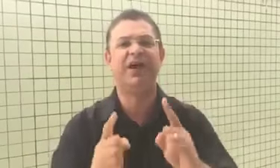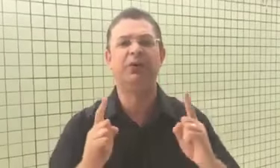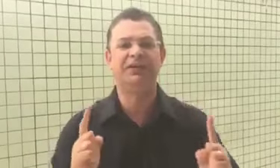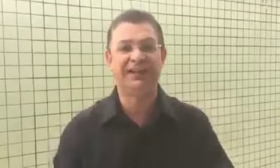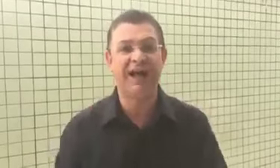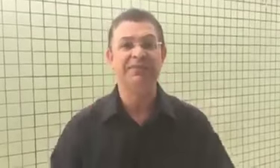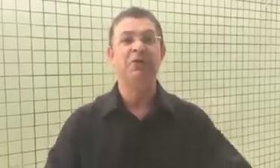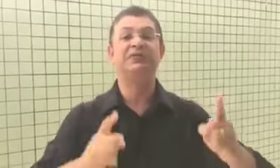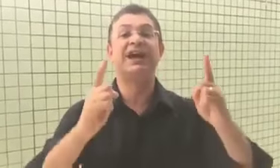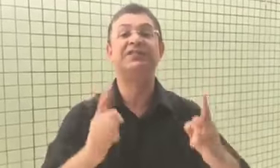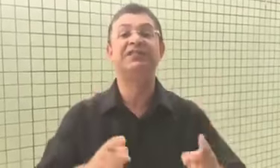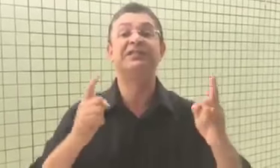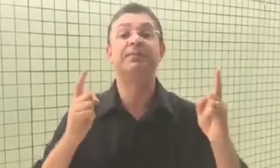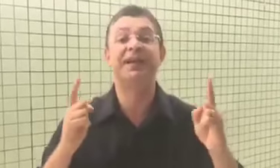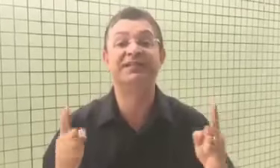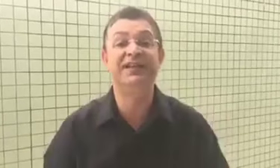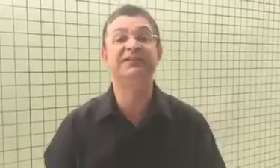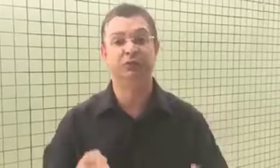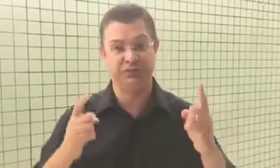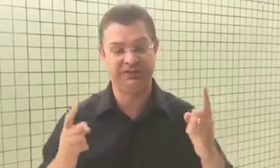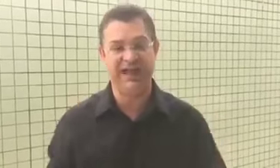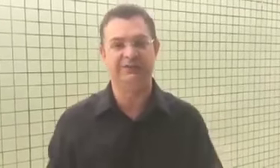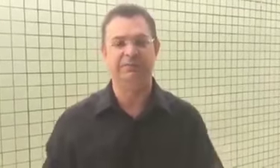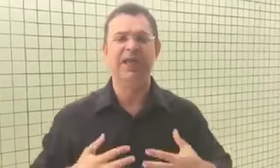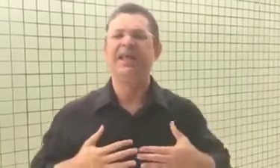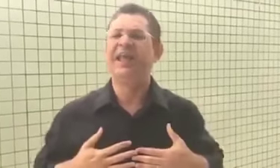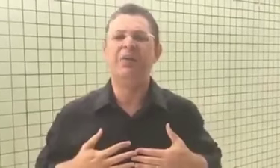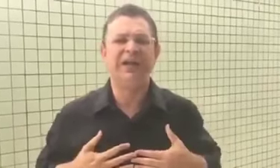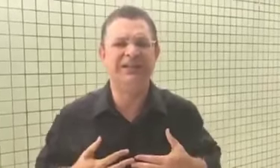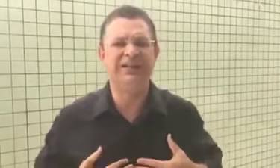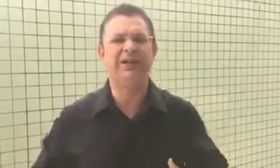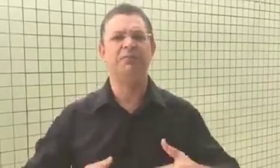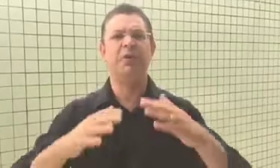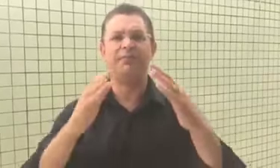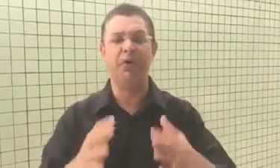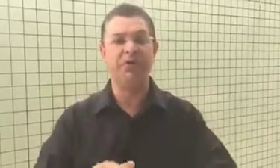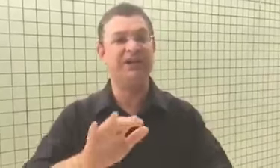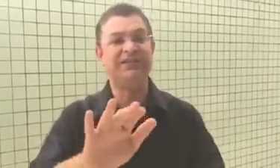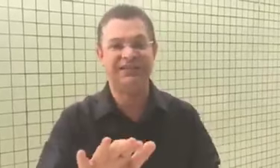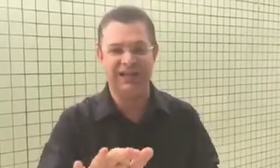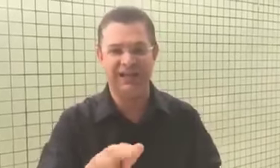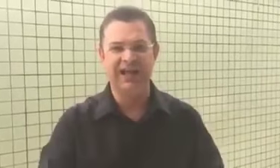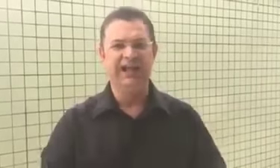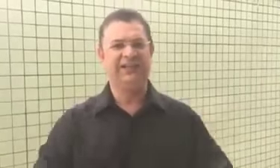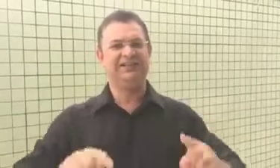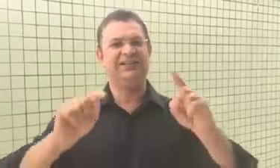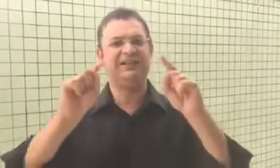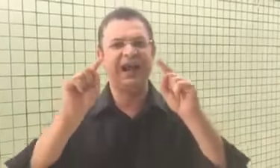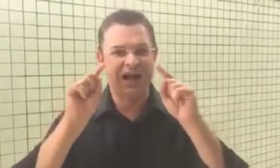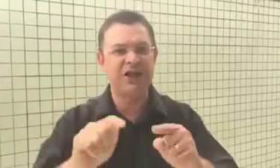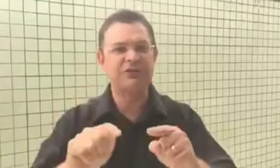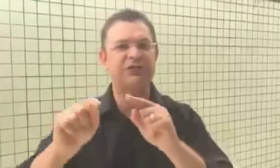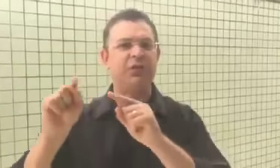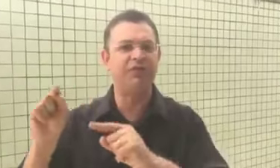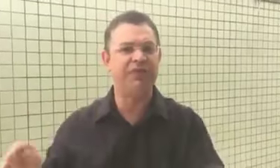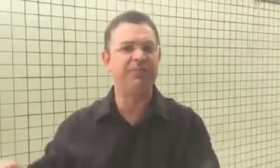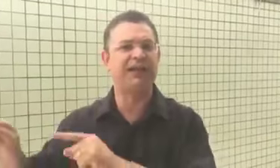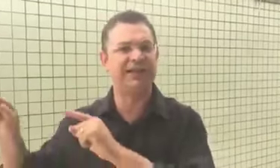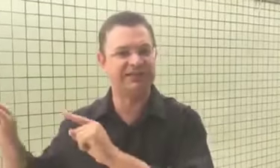valorizar os artistas que precisam do Estado. Quero aqui deixar o meu apoio e dizer que caso se confirme na terça